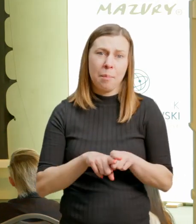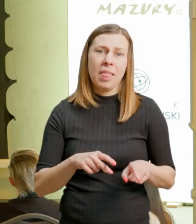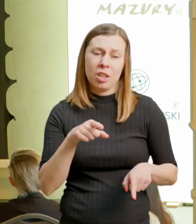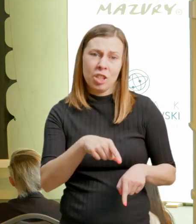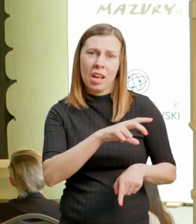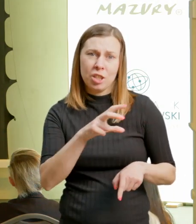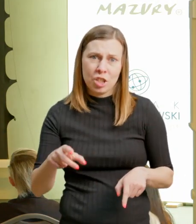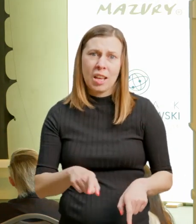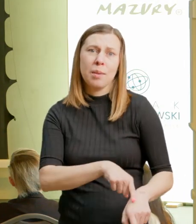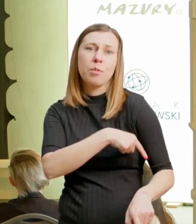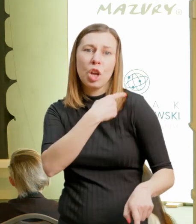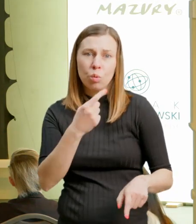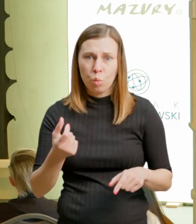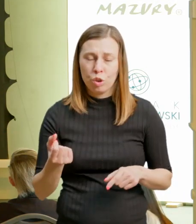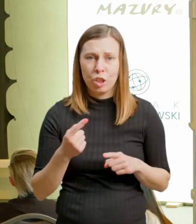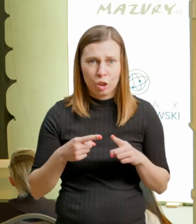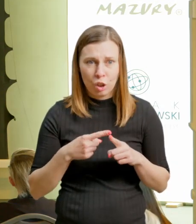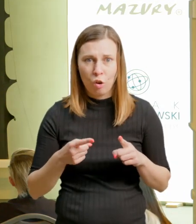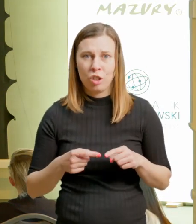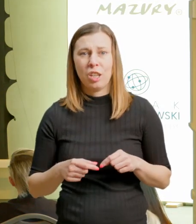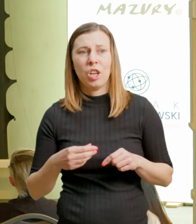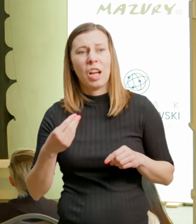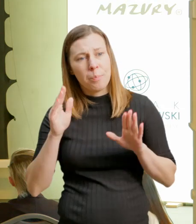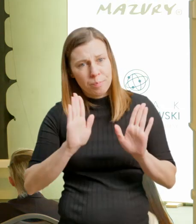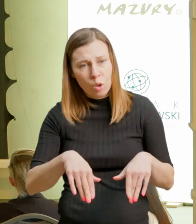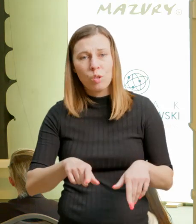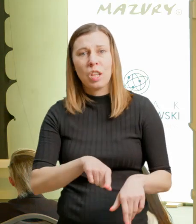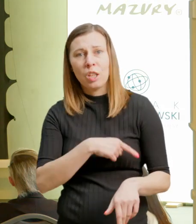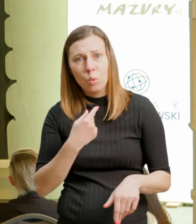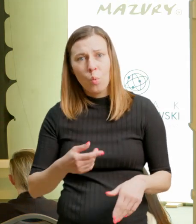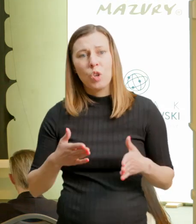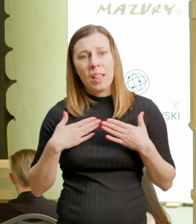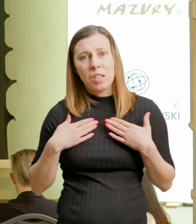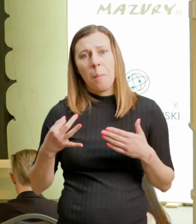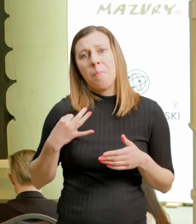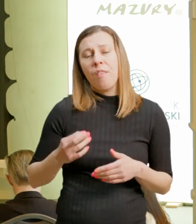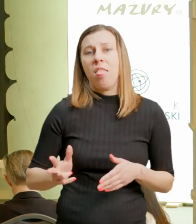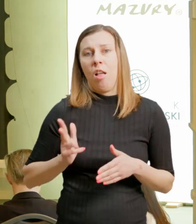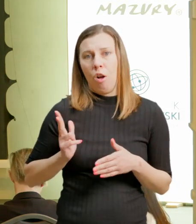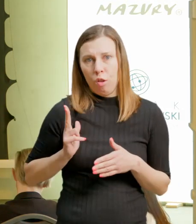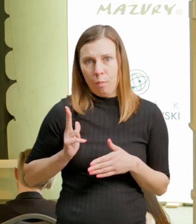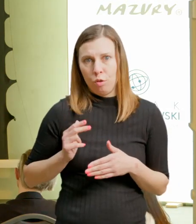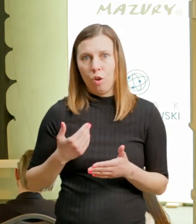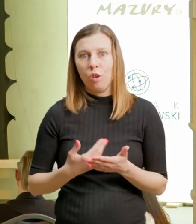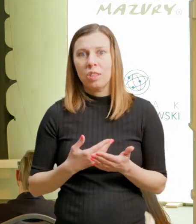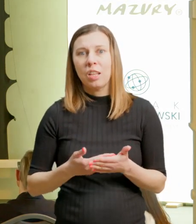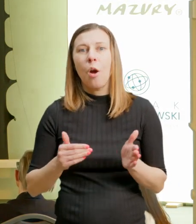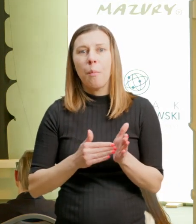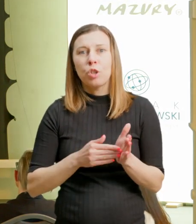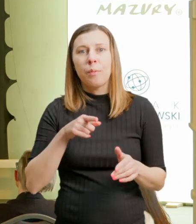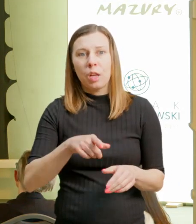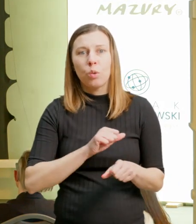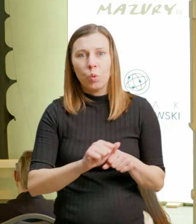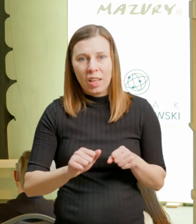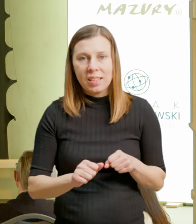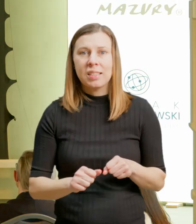czas przeznaczyć na wypoczynek indywidualny. Dlatego tu potrzebne jest zorganizowanie dla uczestników ruchu